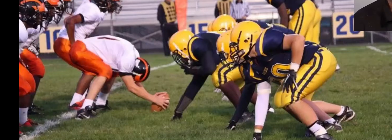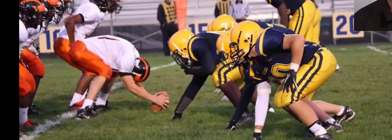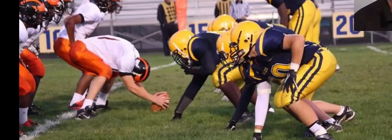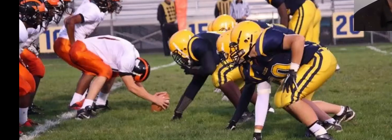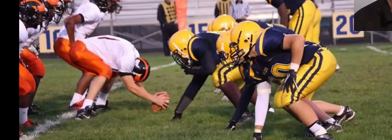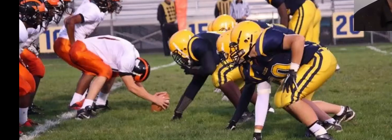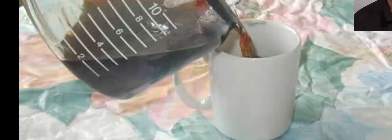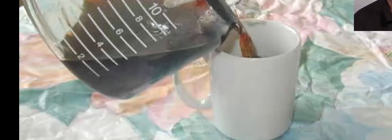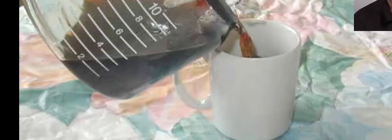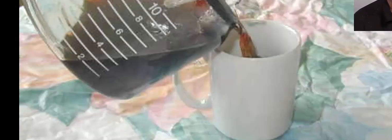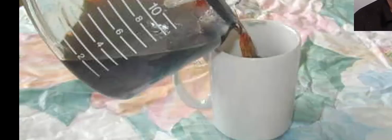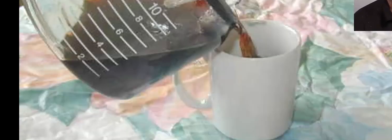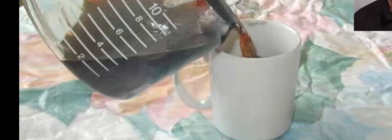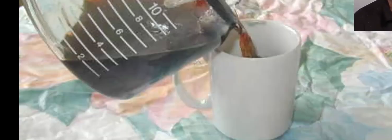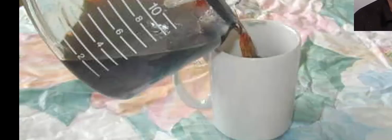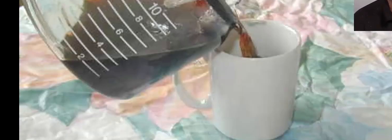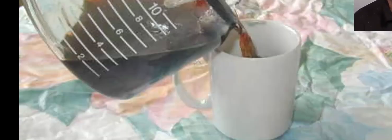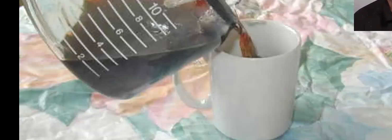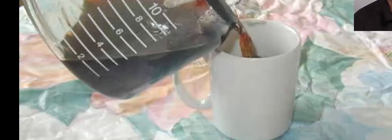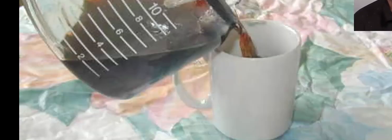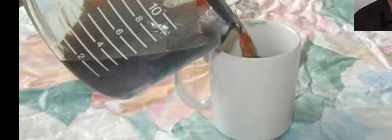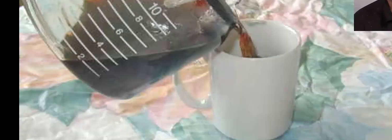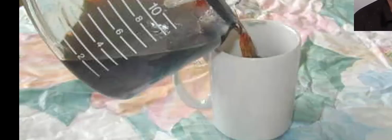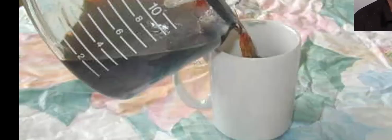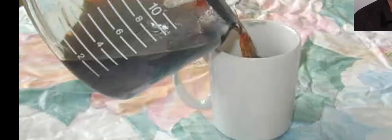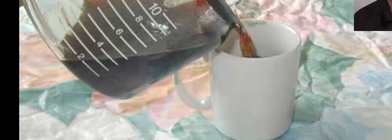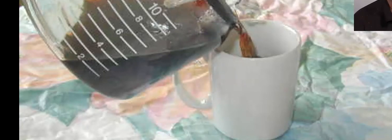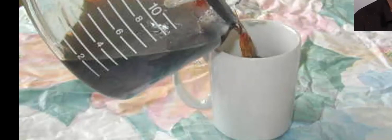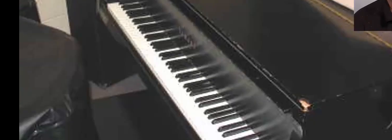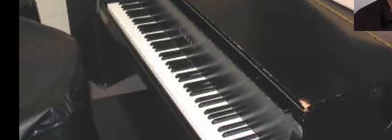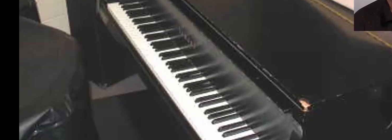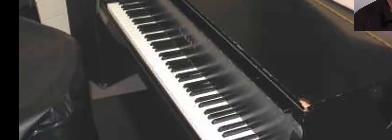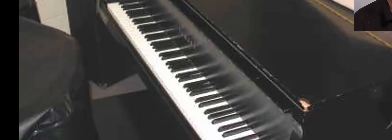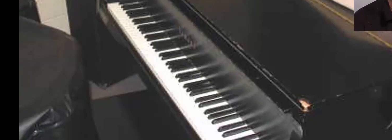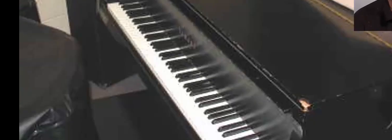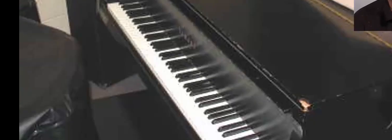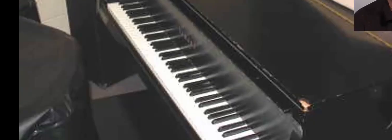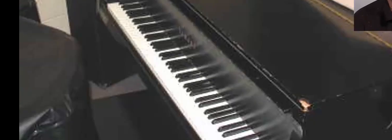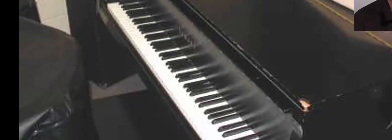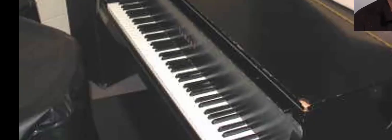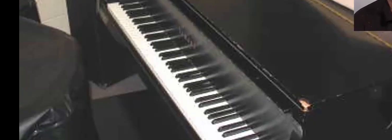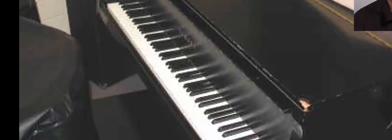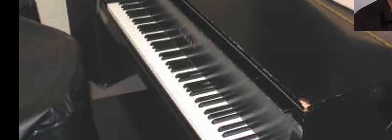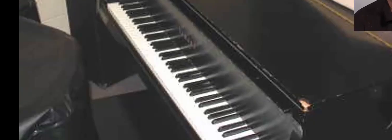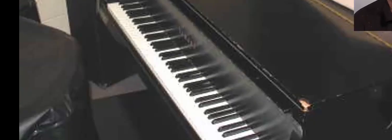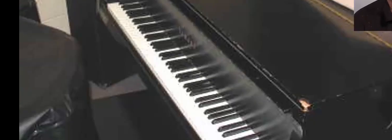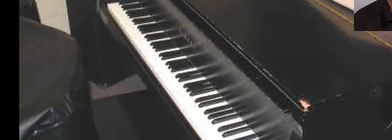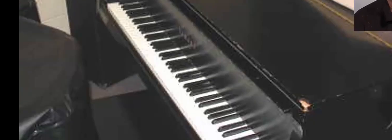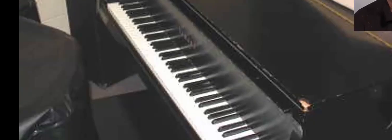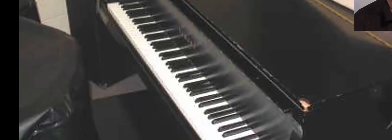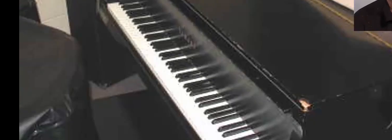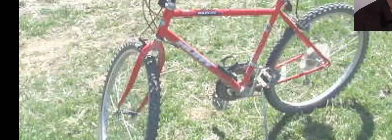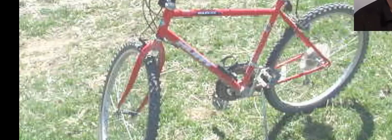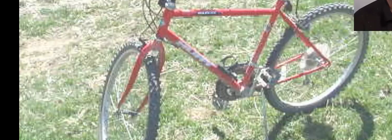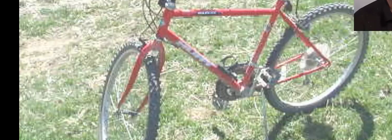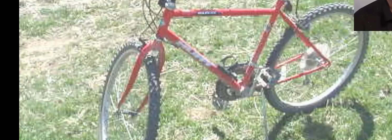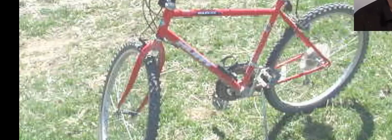el café, el piano, la